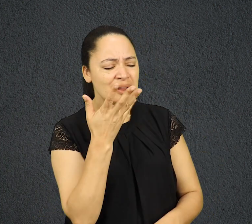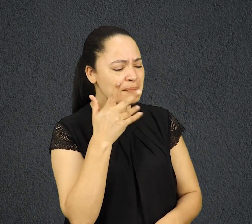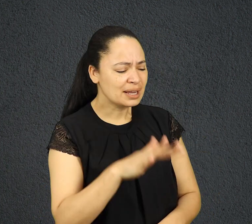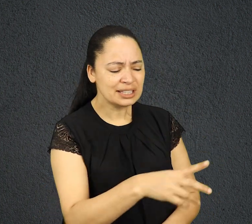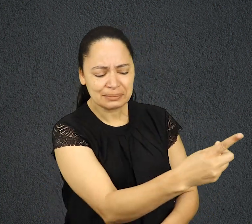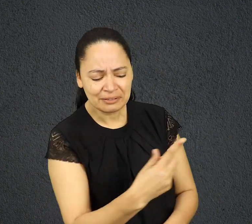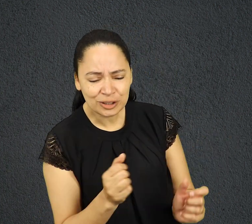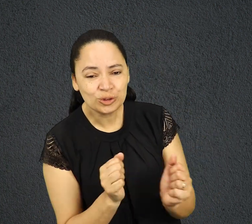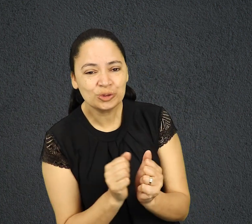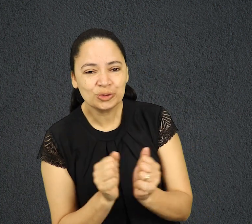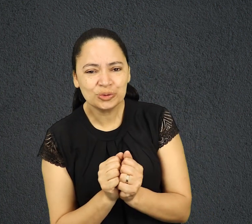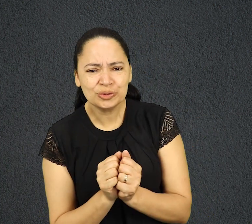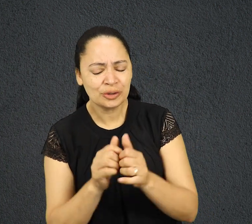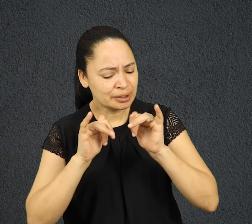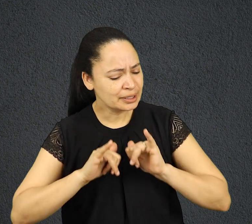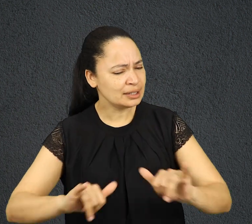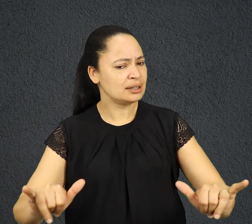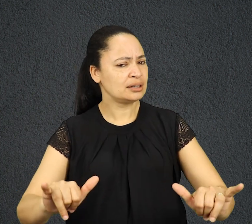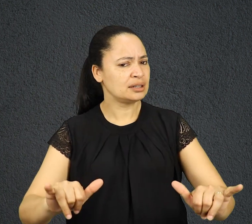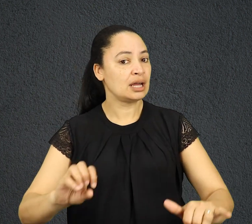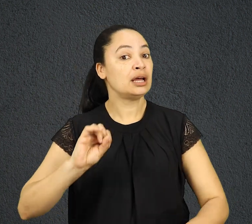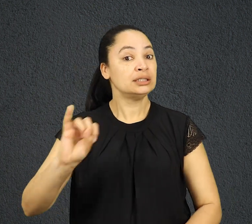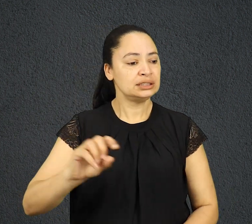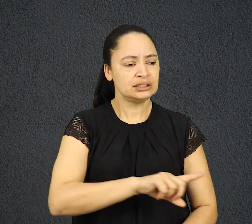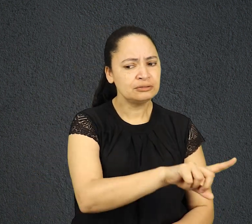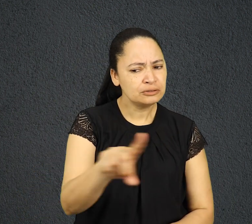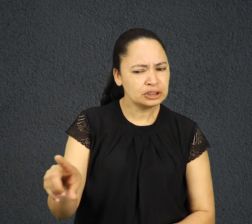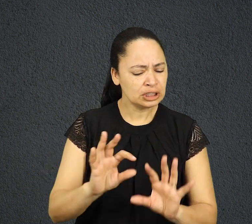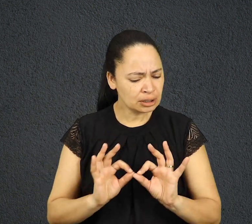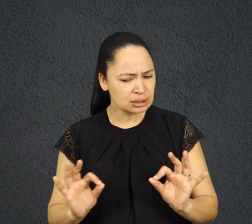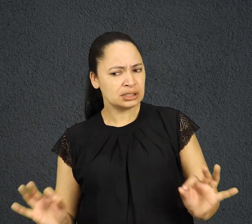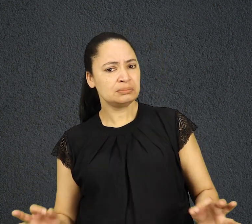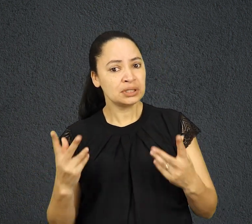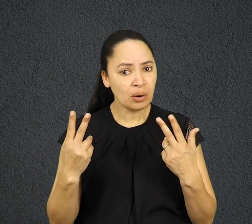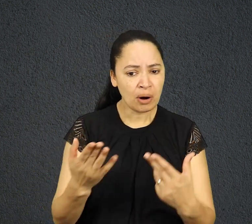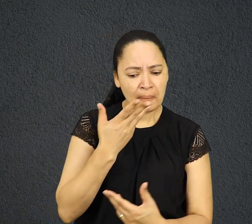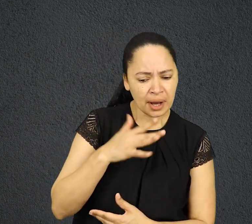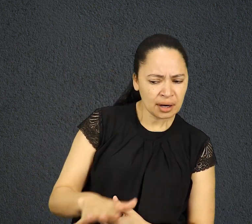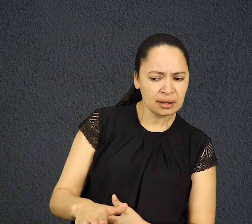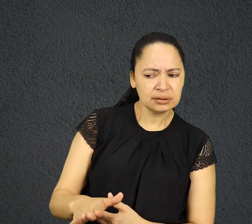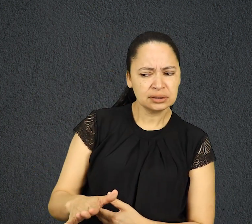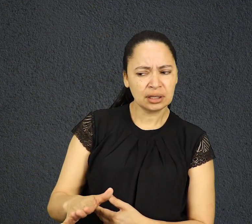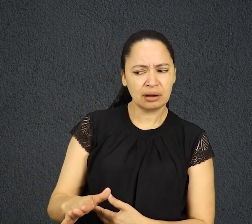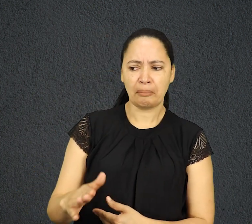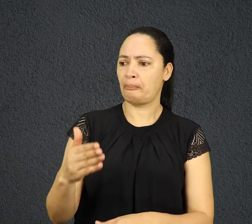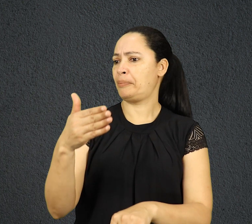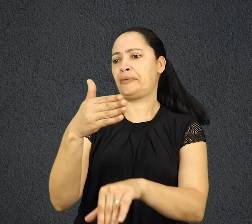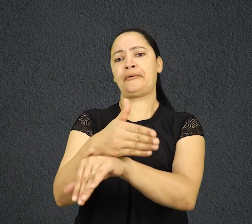criança no meio deles, declarando que quem não se tornasse humilde como uma criança, nem sequer